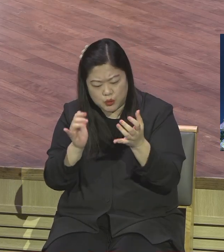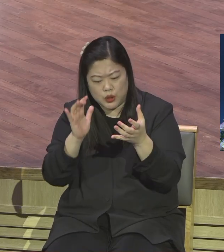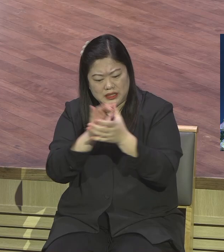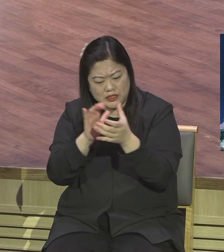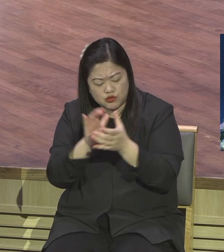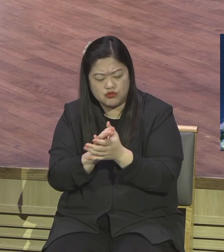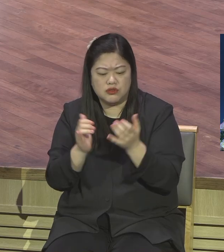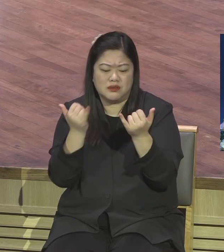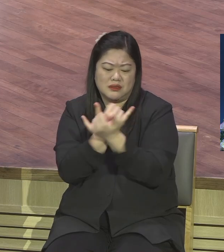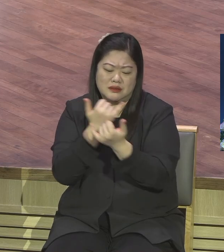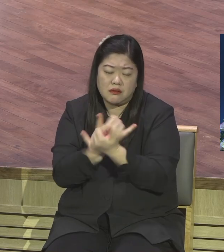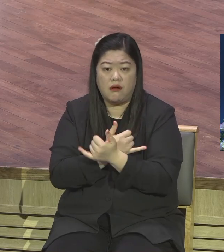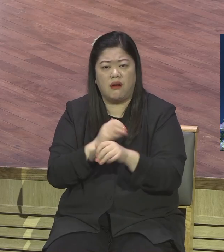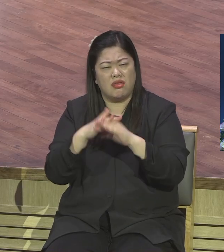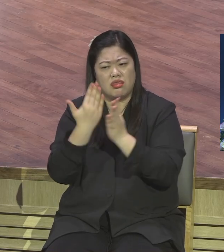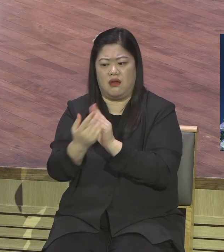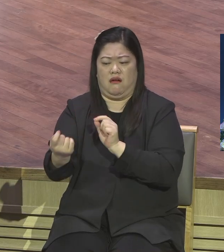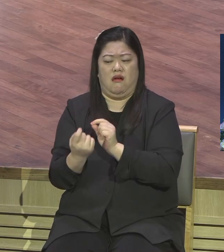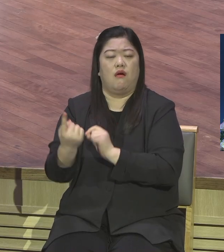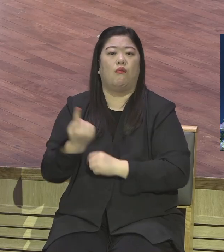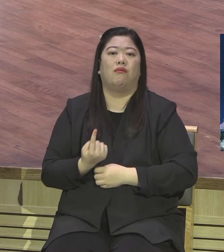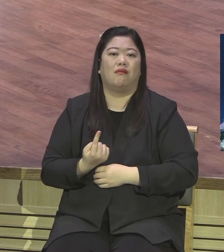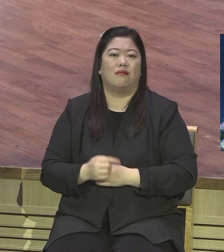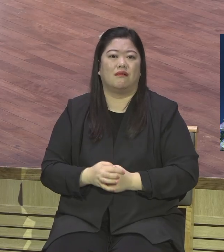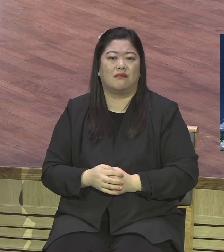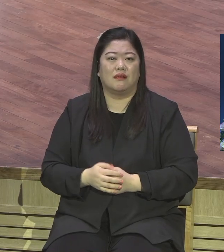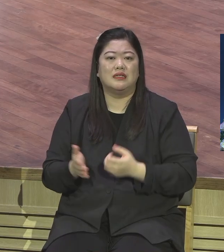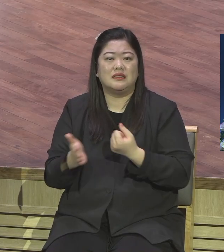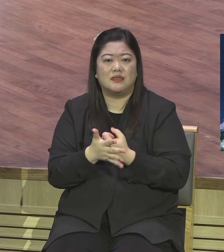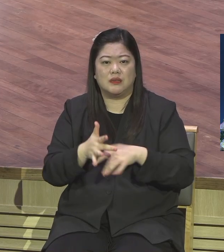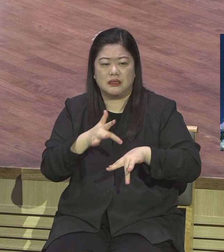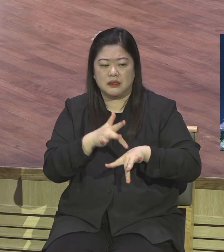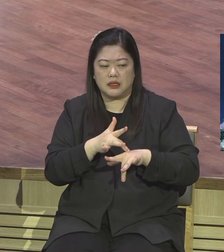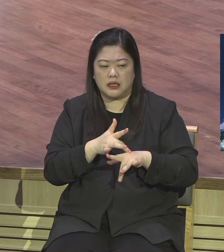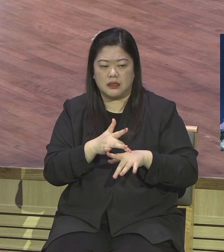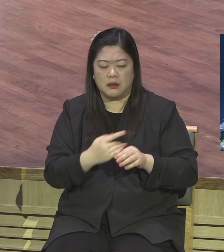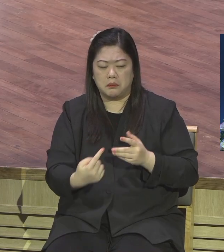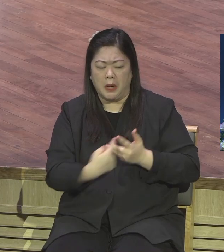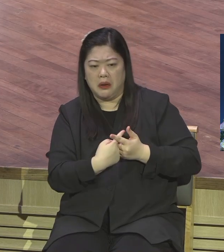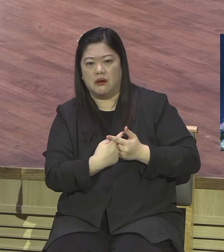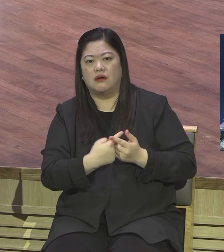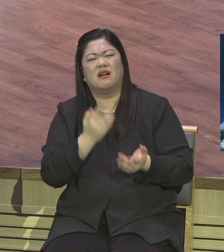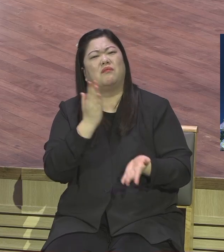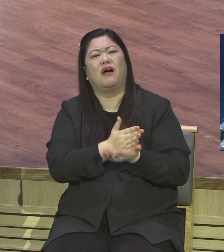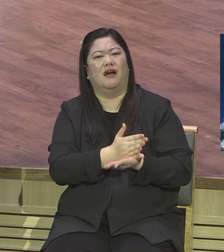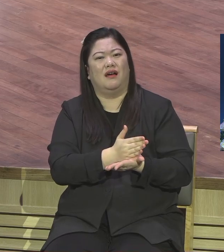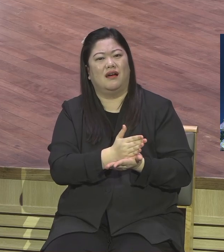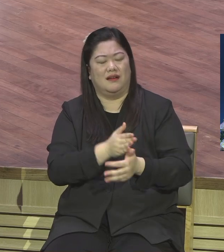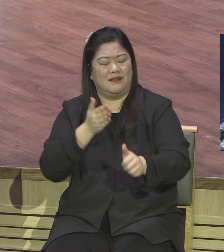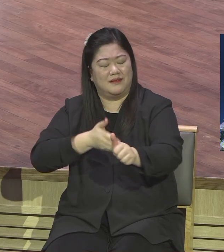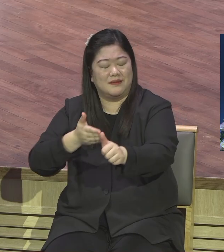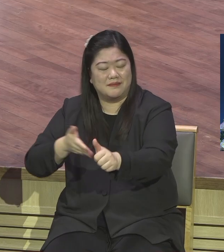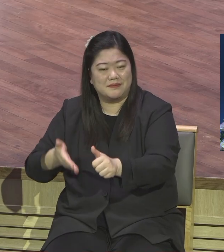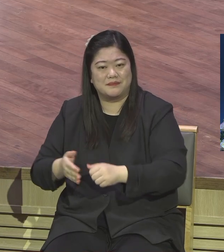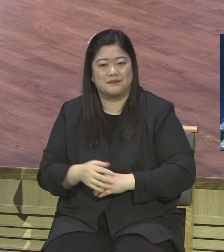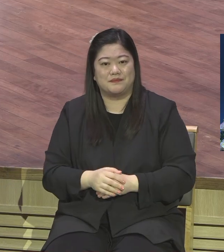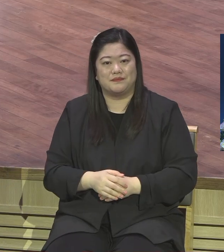거예요. 사단에게 텀을 주지 마라. 우리 마음을 영적 본질에서